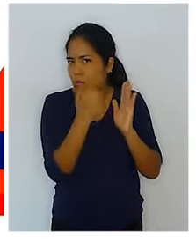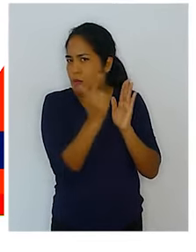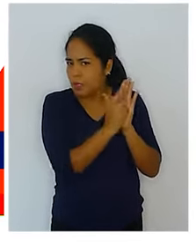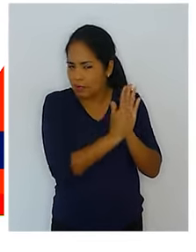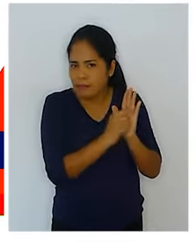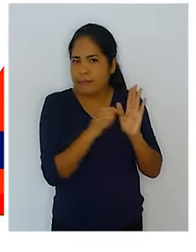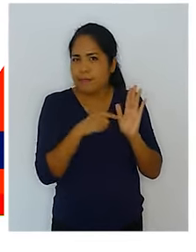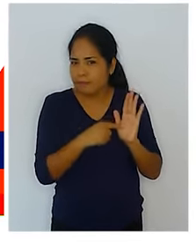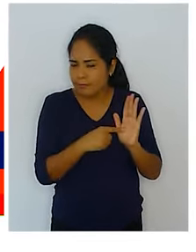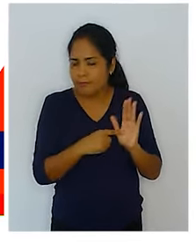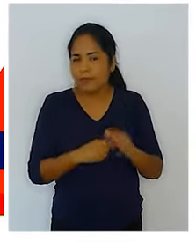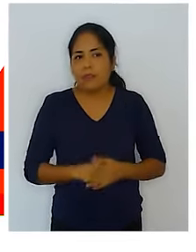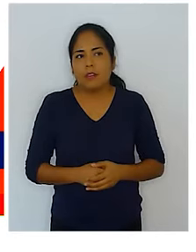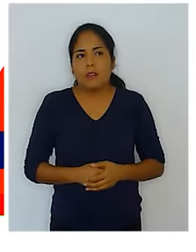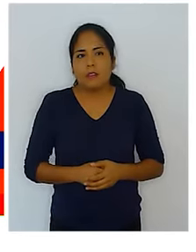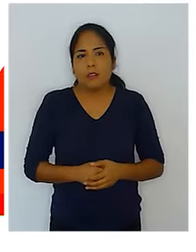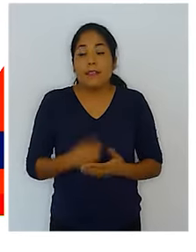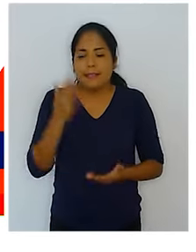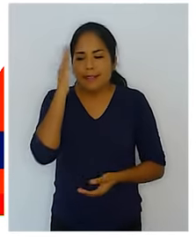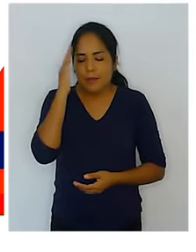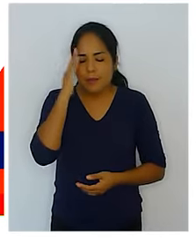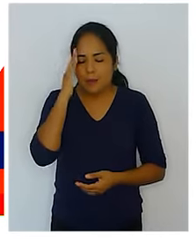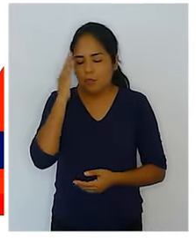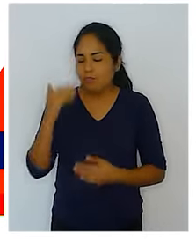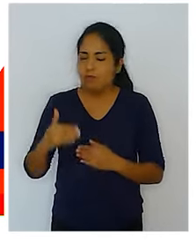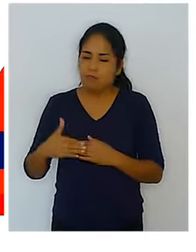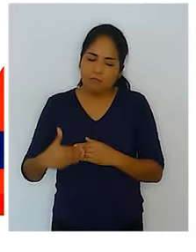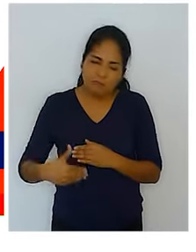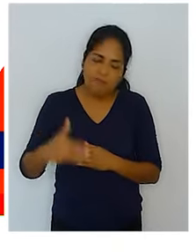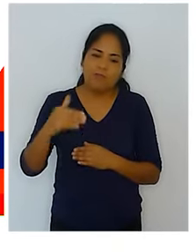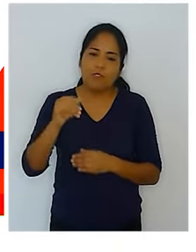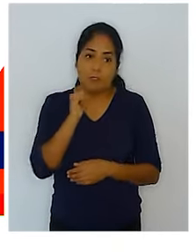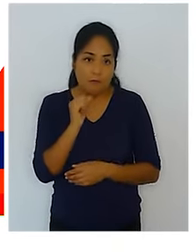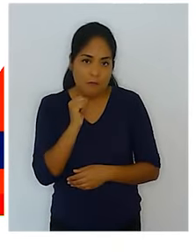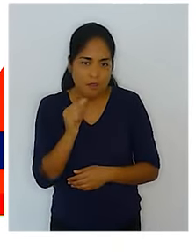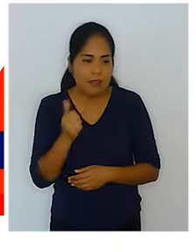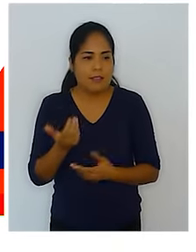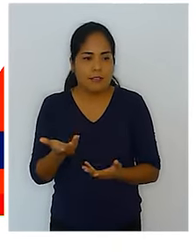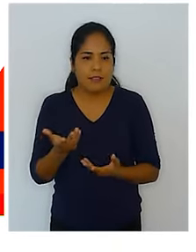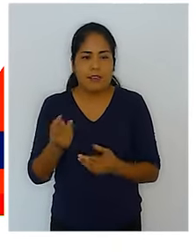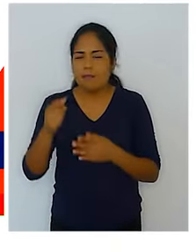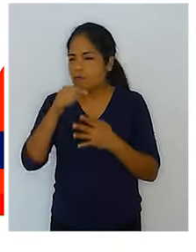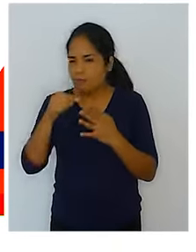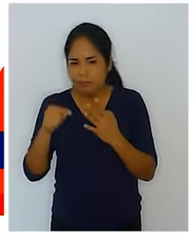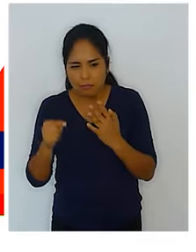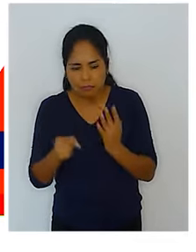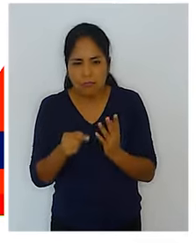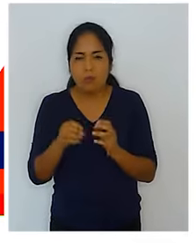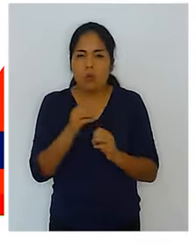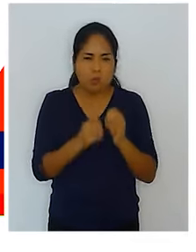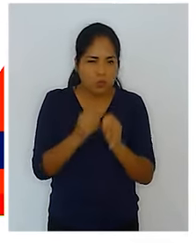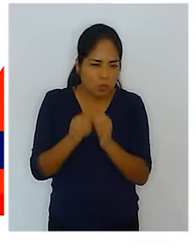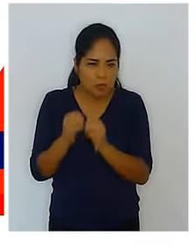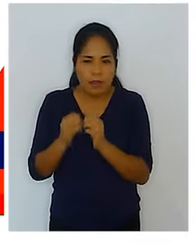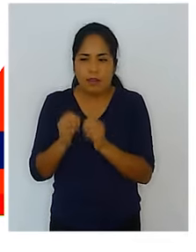decreto legislativo. Sin embargo, somos conscientes que aún nos falta también ver otros mecanismos y